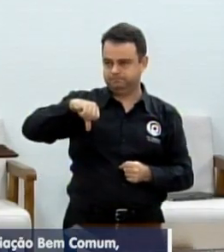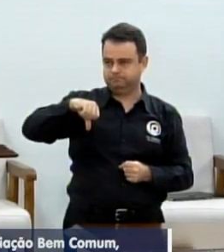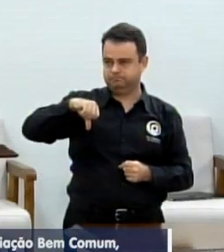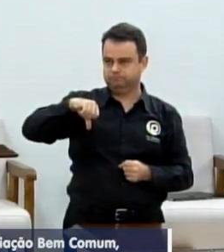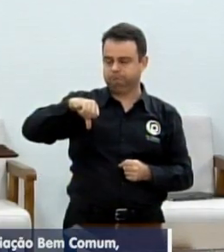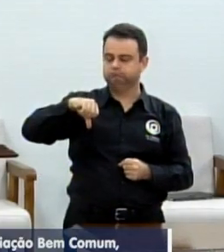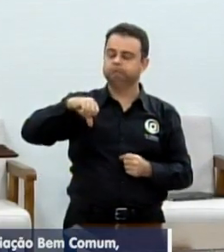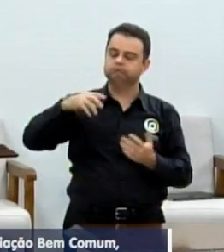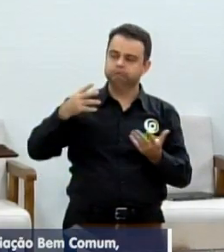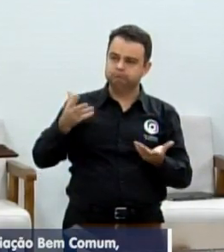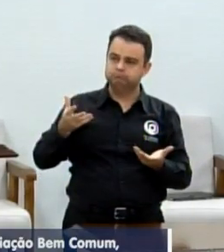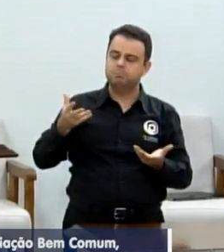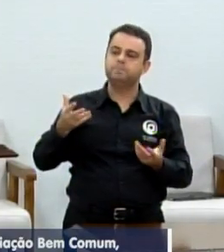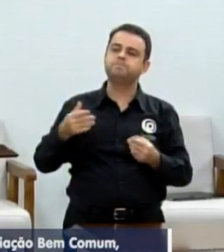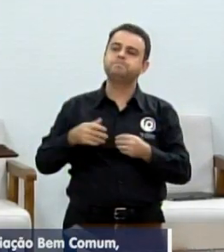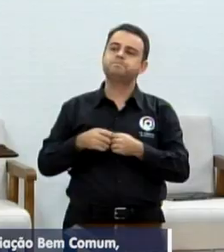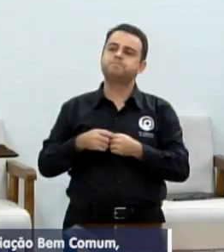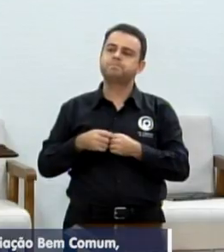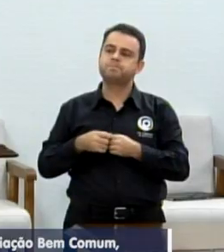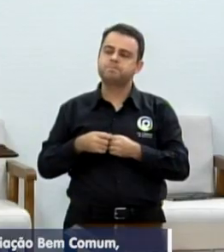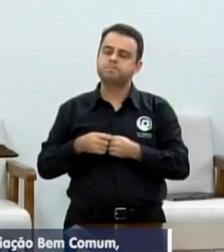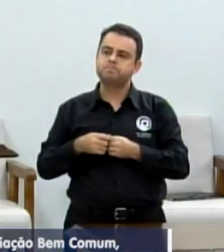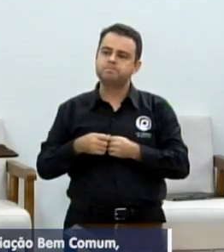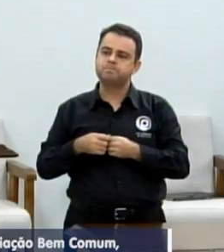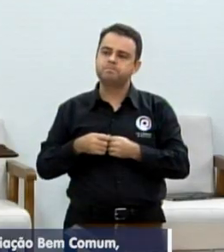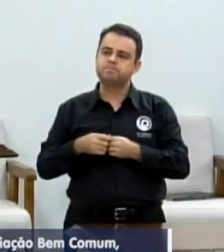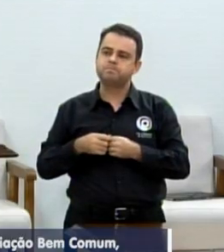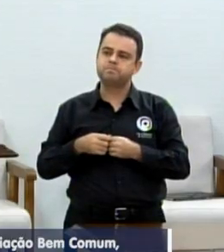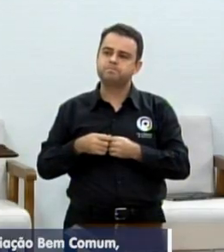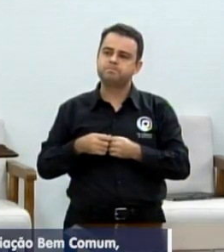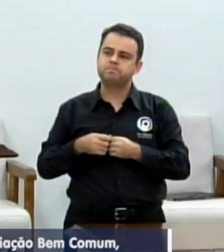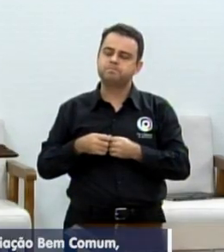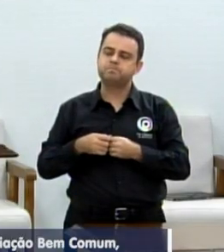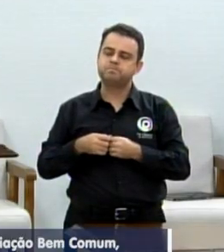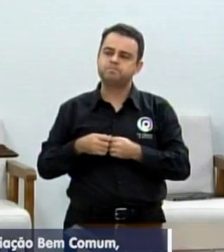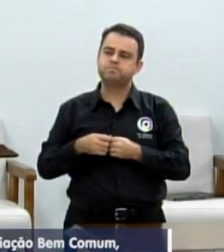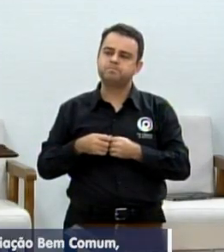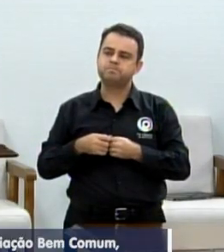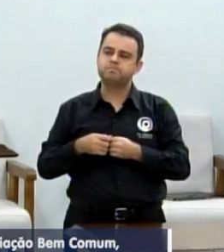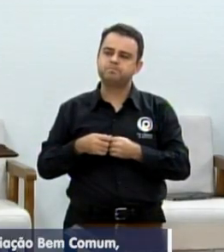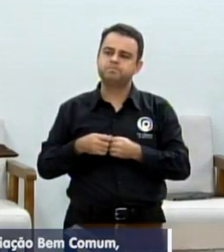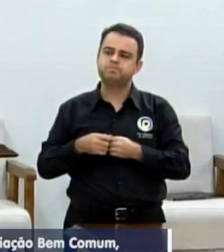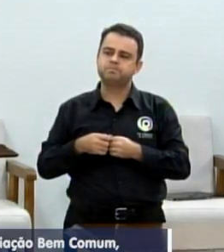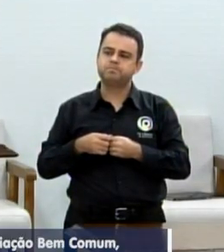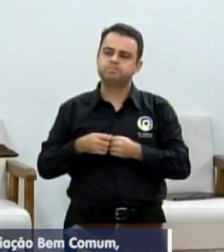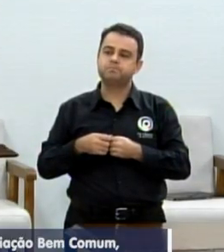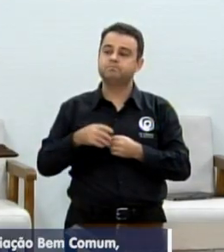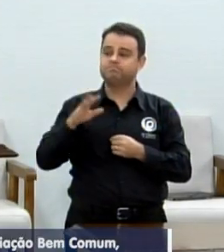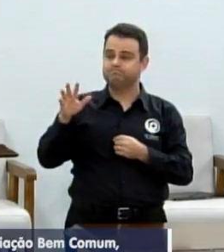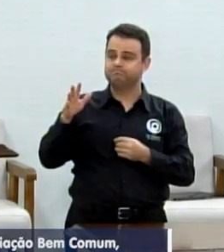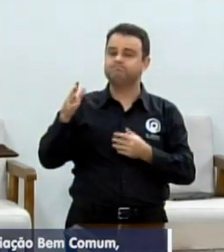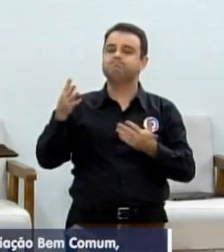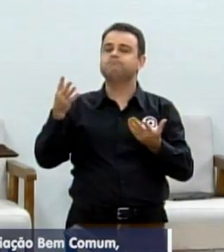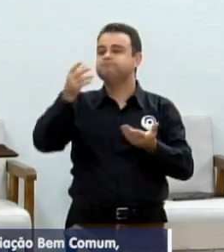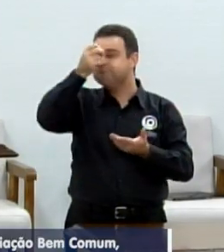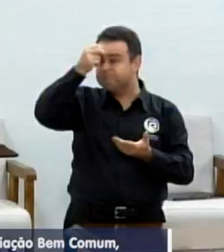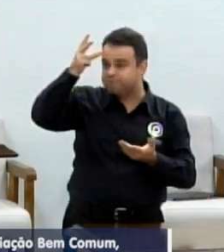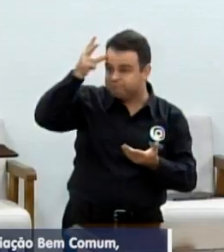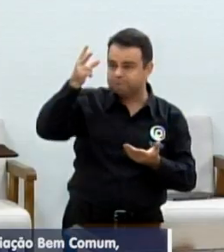visão da justiça para preencher as lacunas do poder público